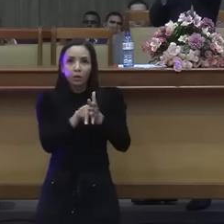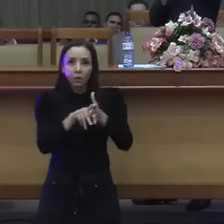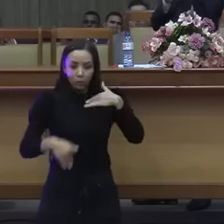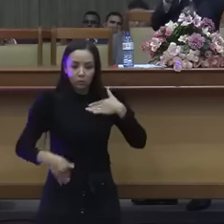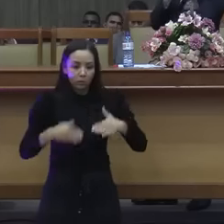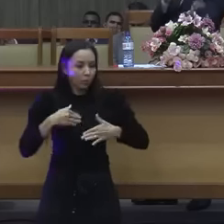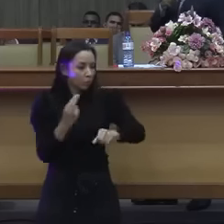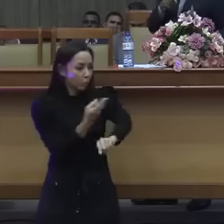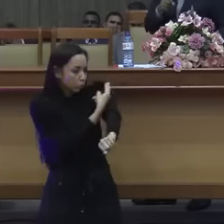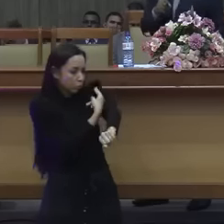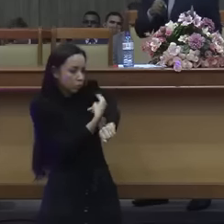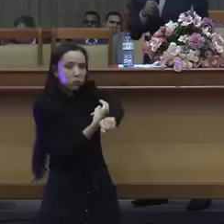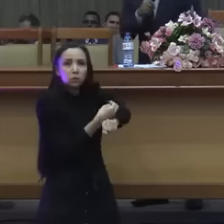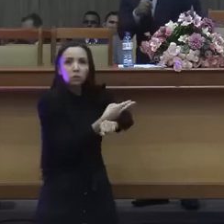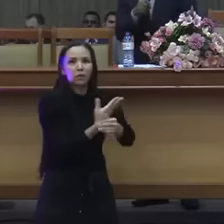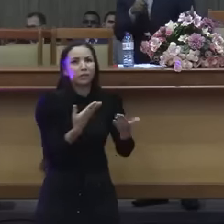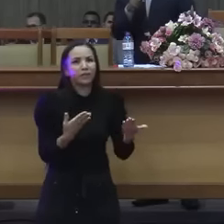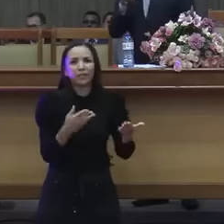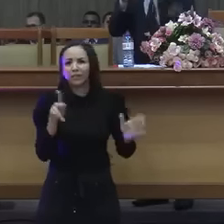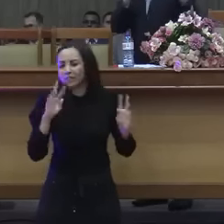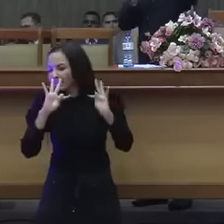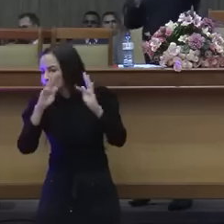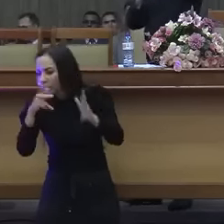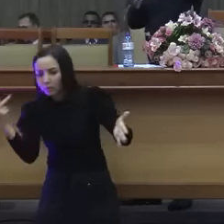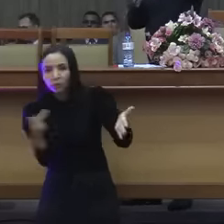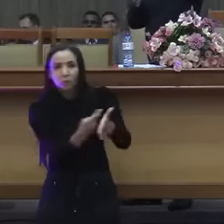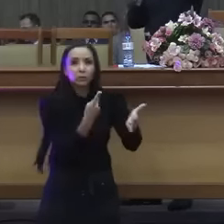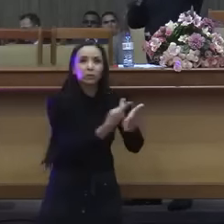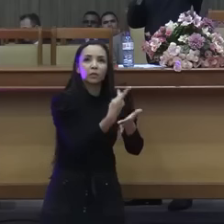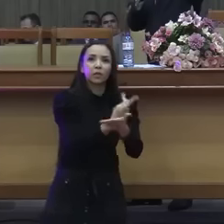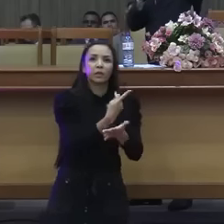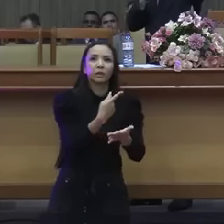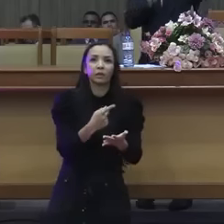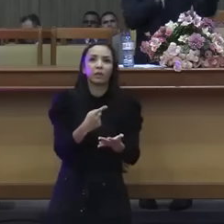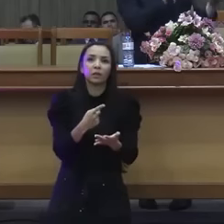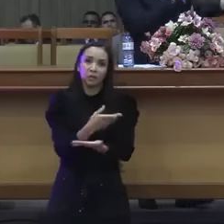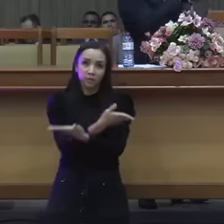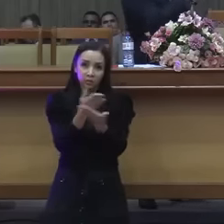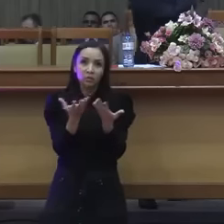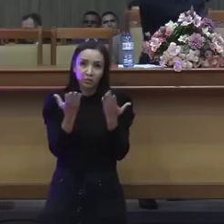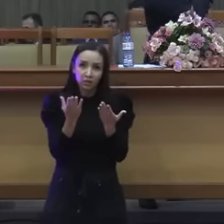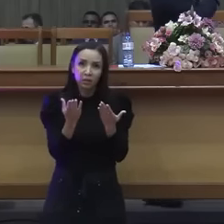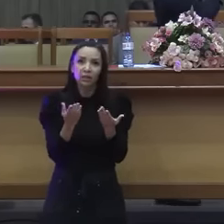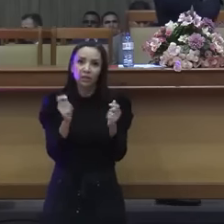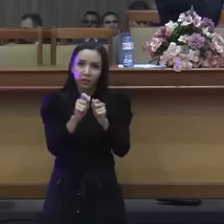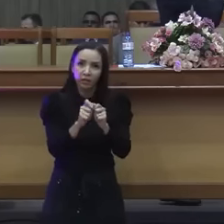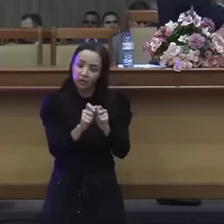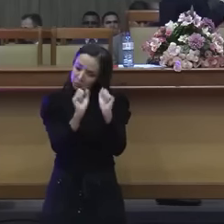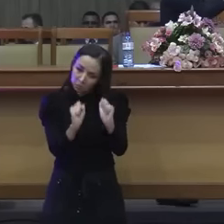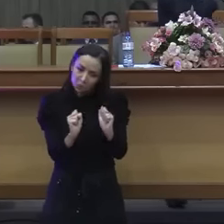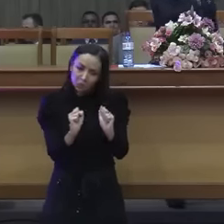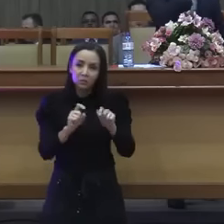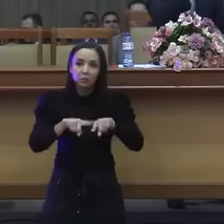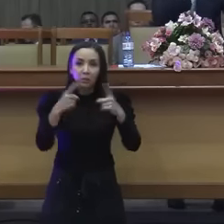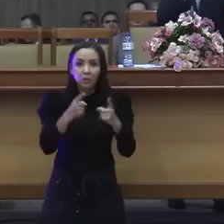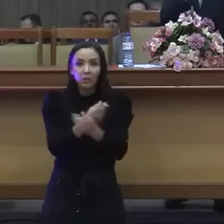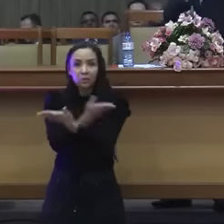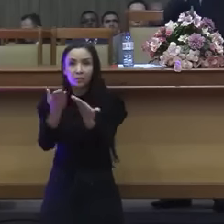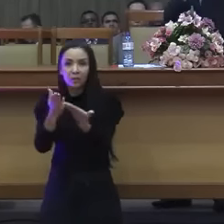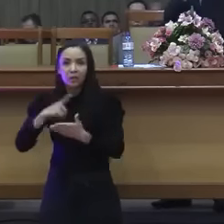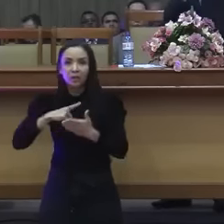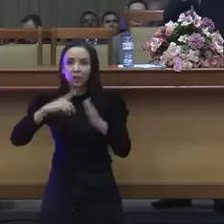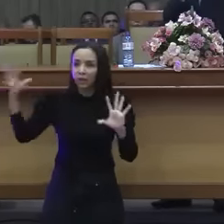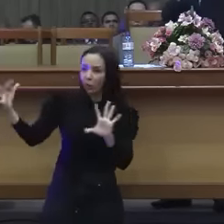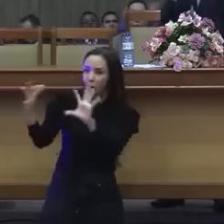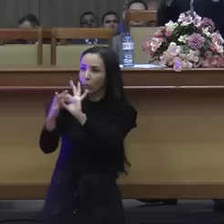nação santa, a ordem é a minha palavra, quem quiser botar pode, mas vocês que entraram na aliança, é do